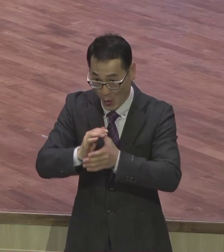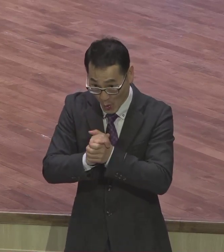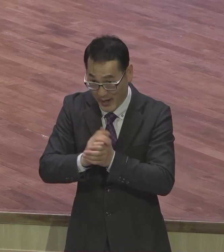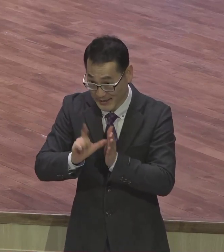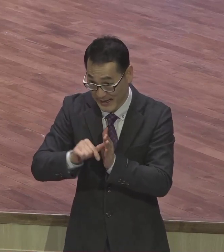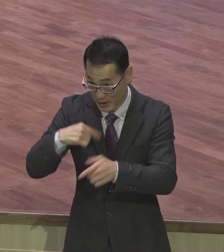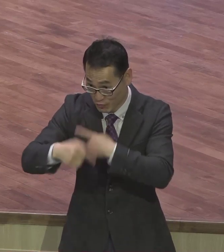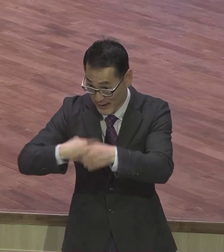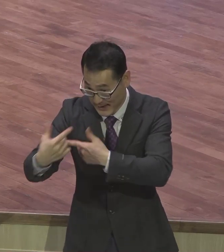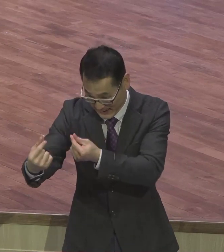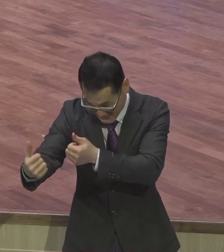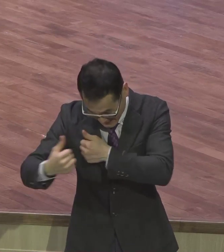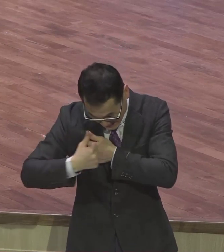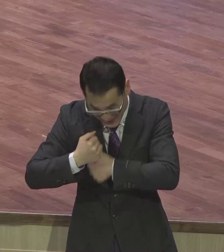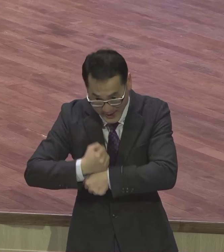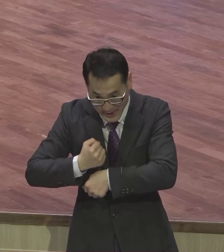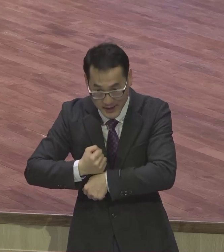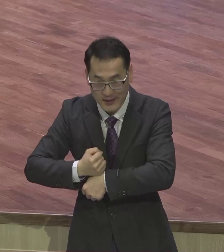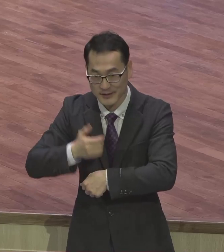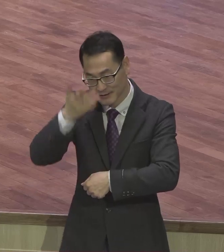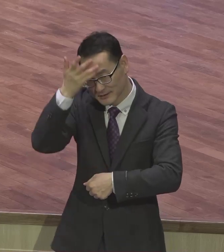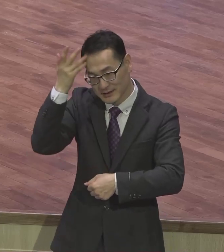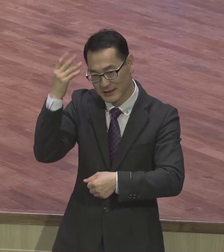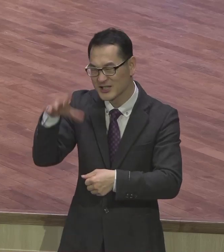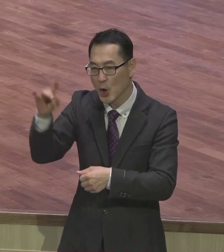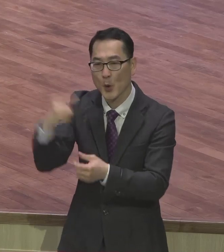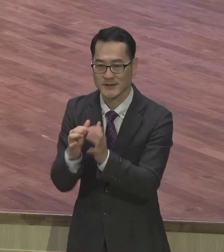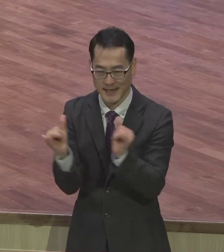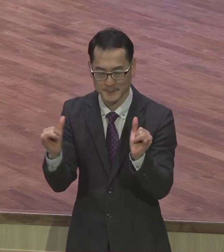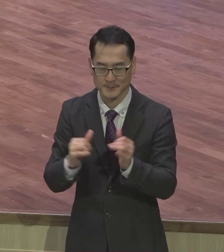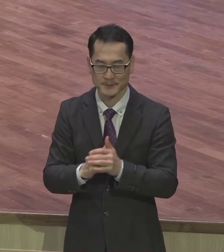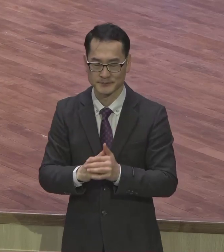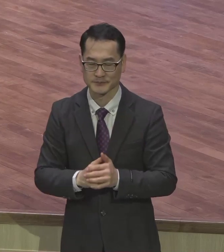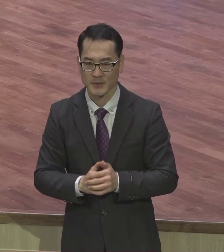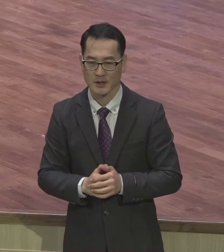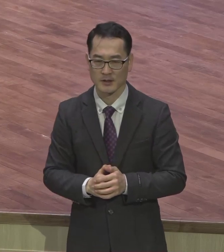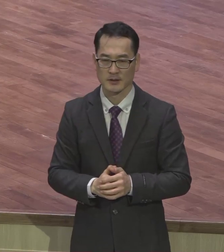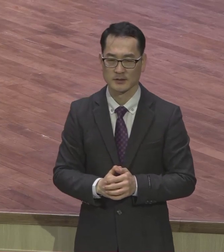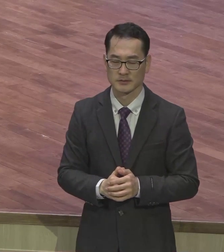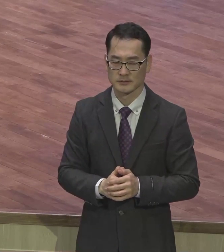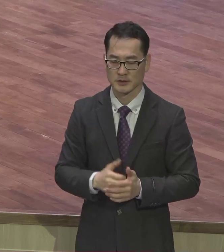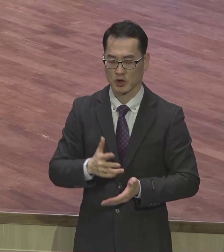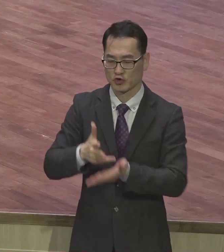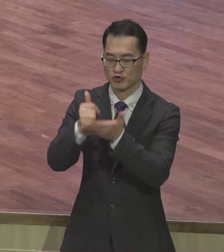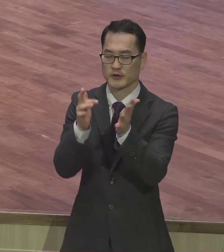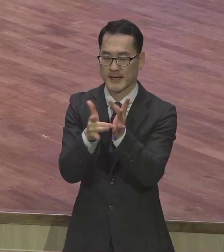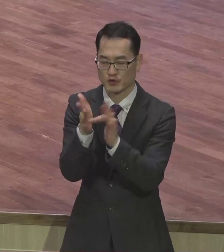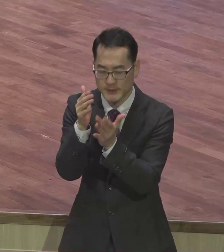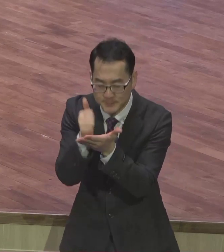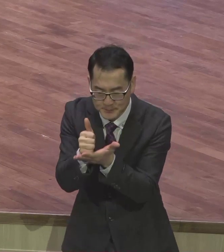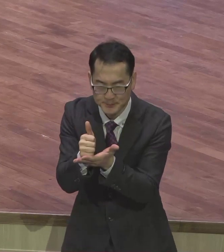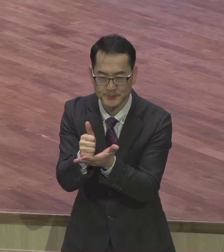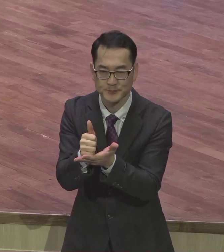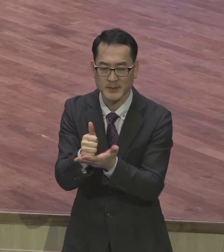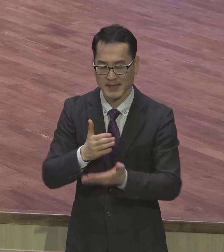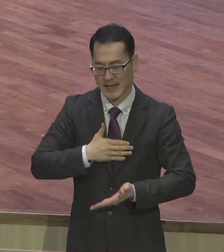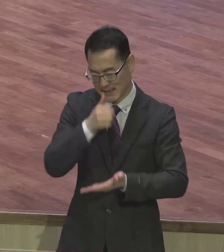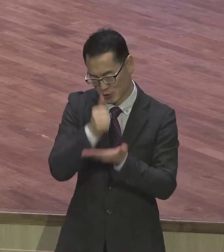들어갔습니다 믿음대로 될지어다 주의 예수님 저는 죄인입니다 인생이